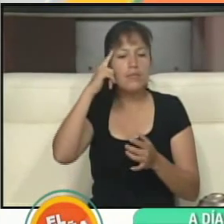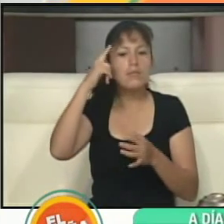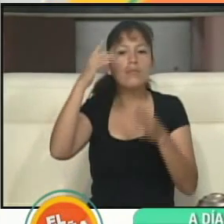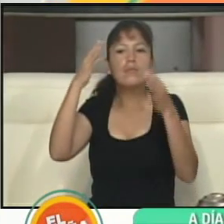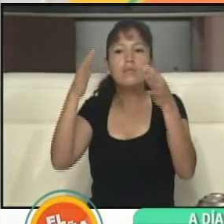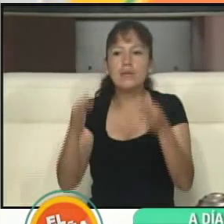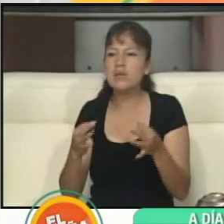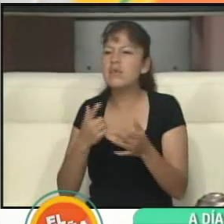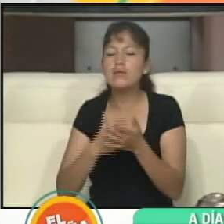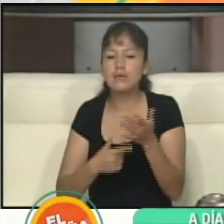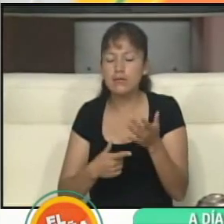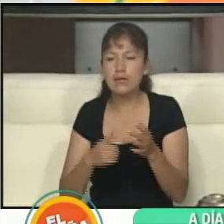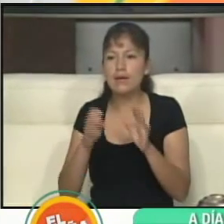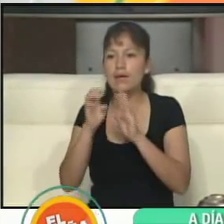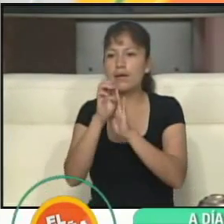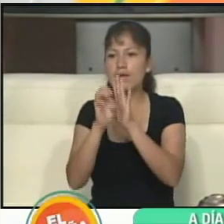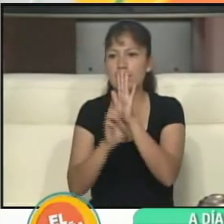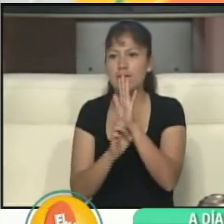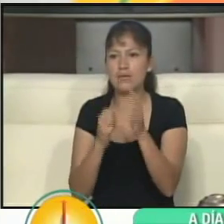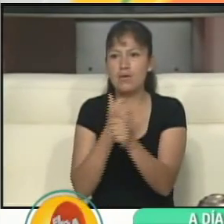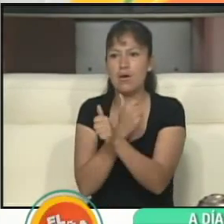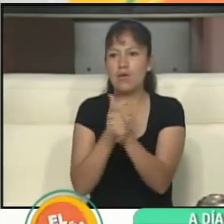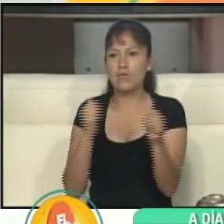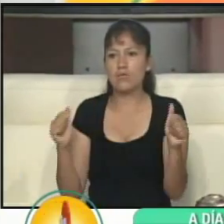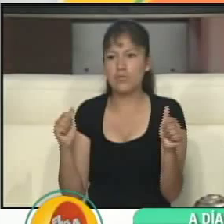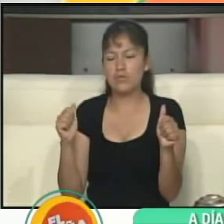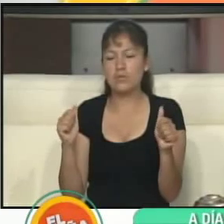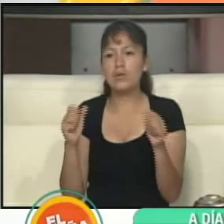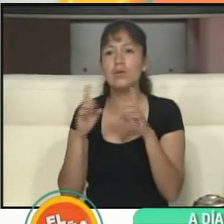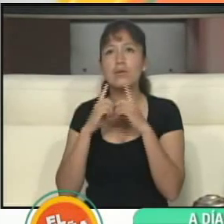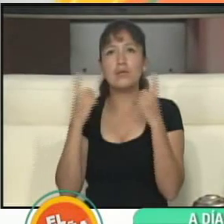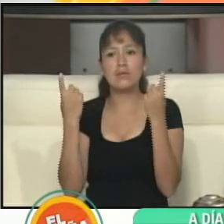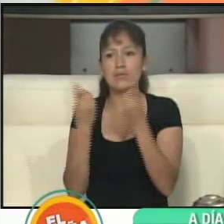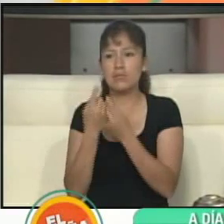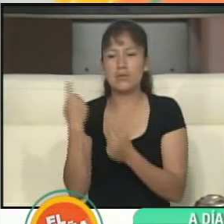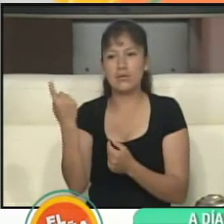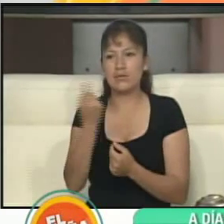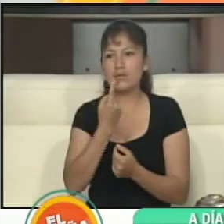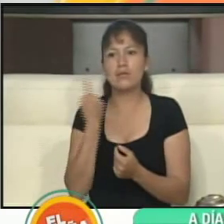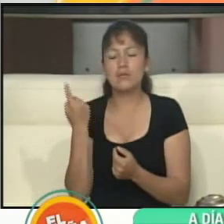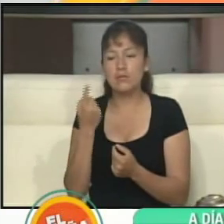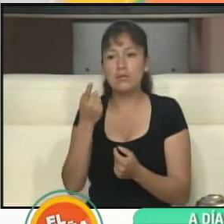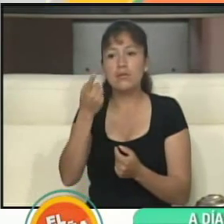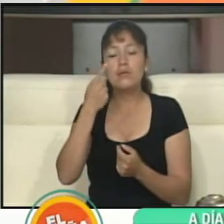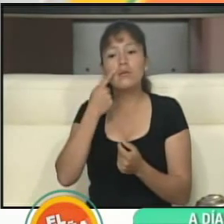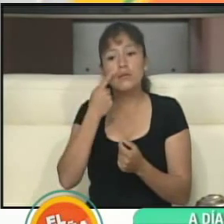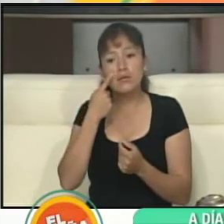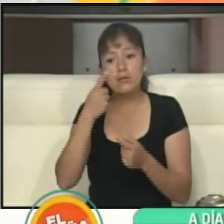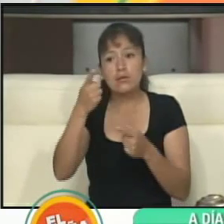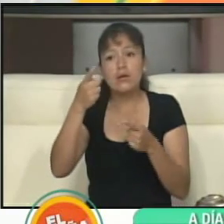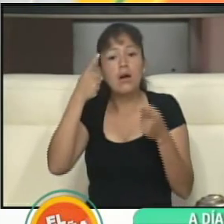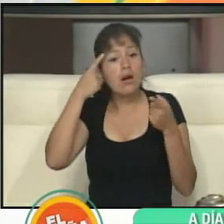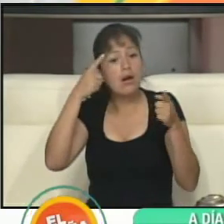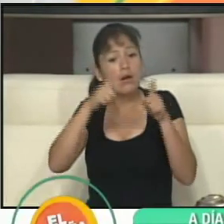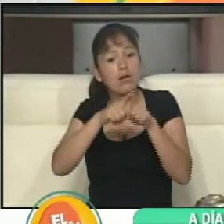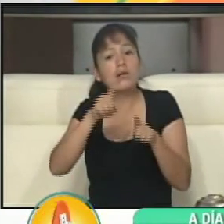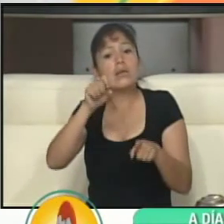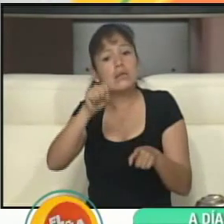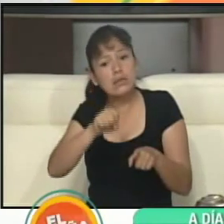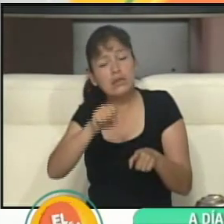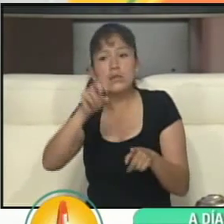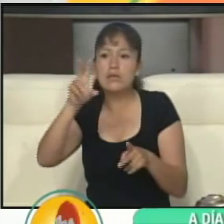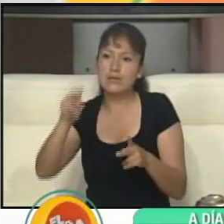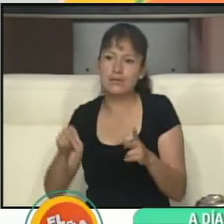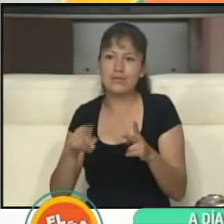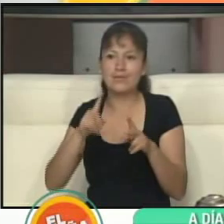uno un estatuto autonómico departamental para ver si está de acuerdo o no está de acuerdo. Va a tener dos